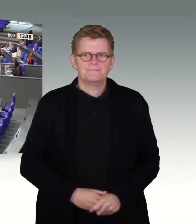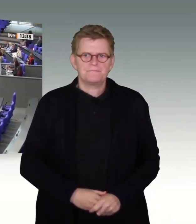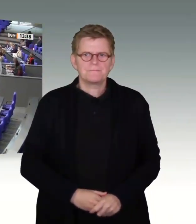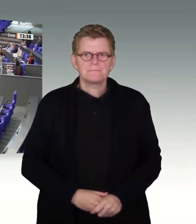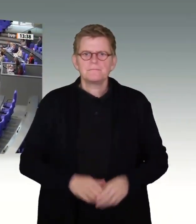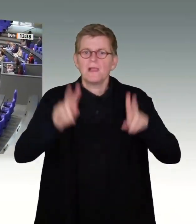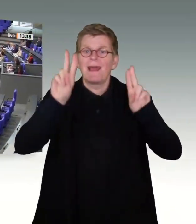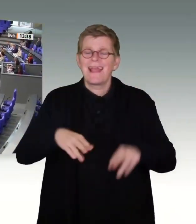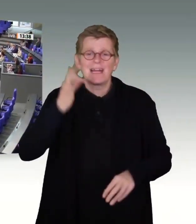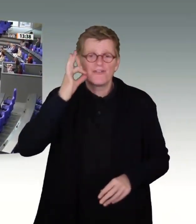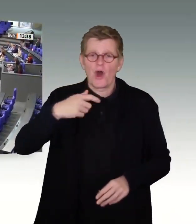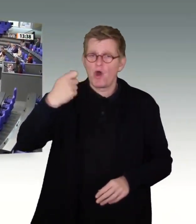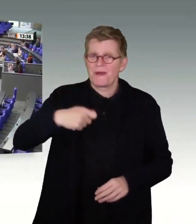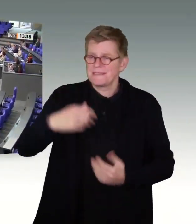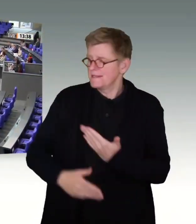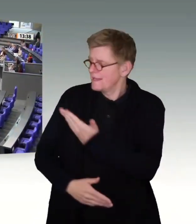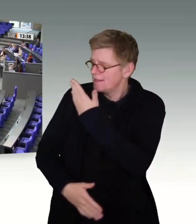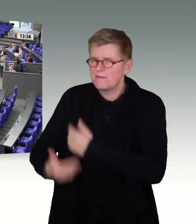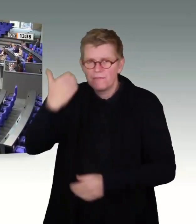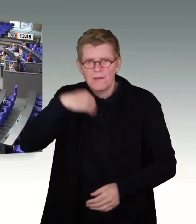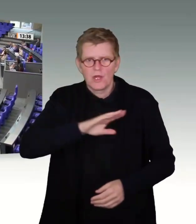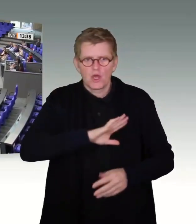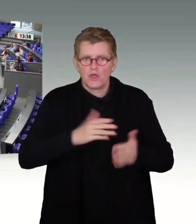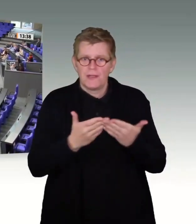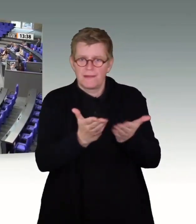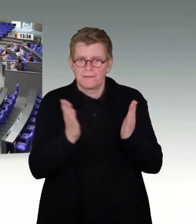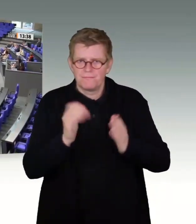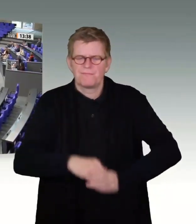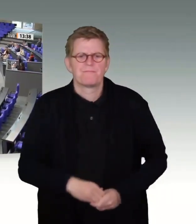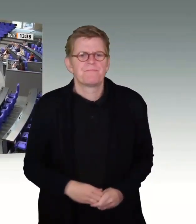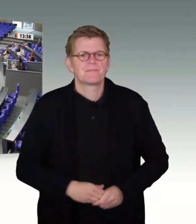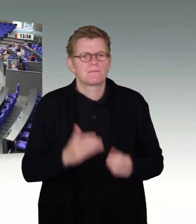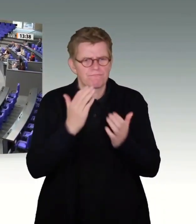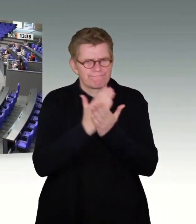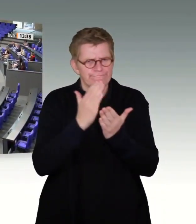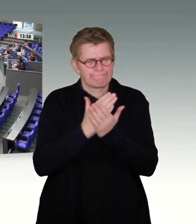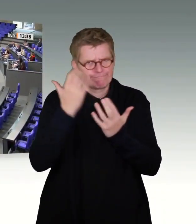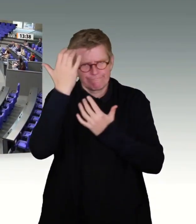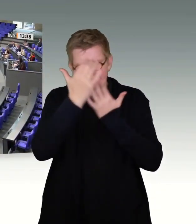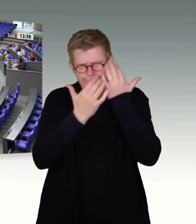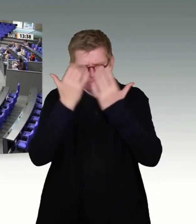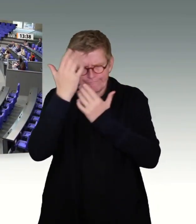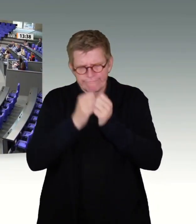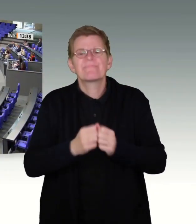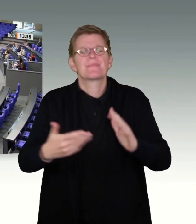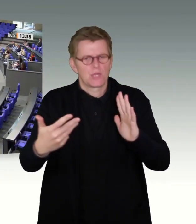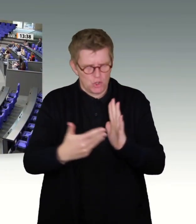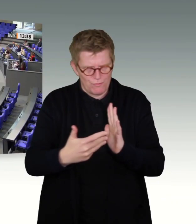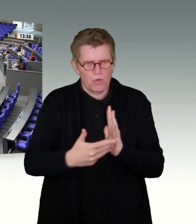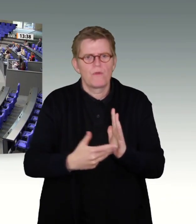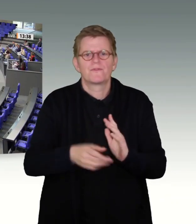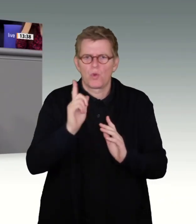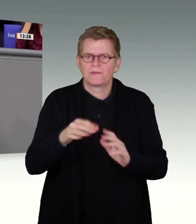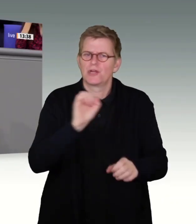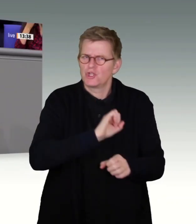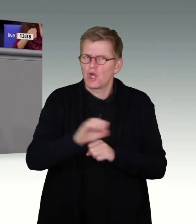Sehr geehrte Frau Präsidentin! Liebe Kolleginnen und Kollegen! Wir haben uns die Frage gestellt, wir haben es geprüft, und wir bleiben bei unserer Position.